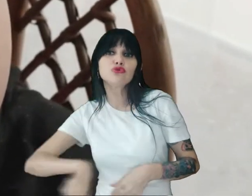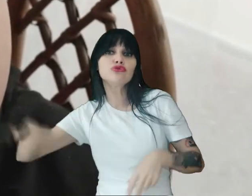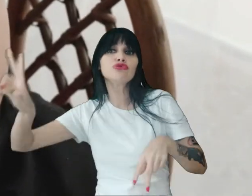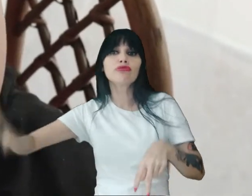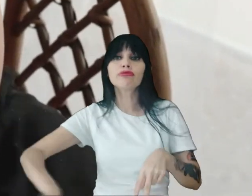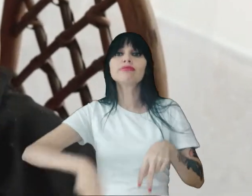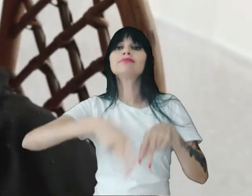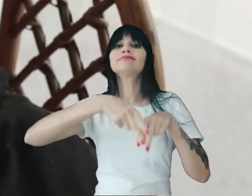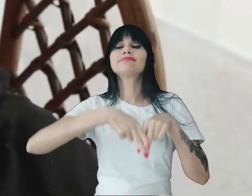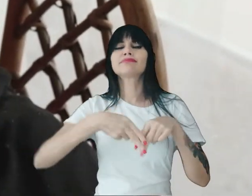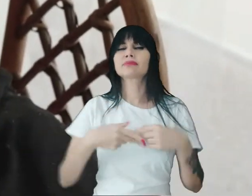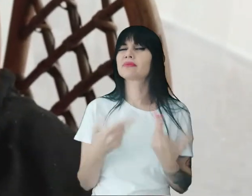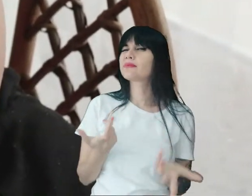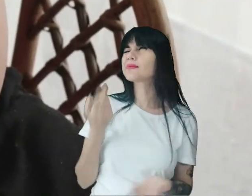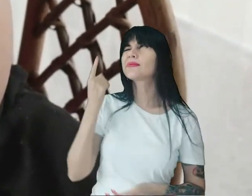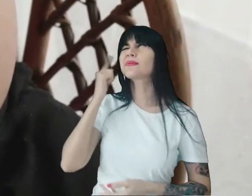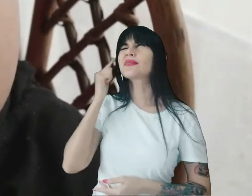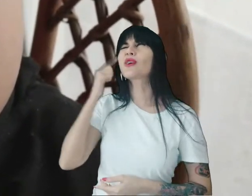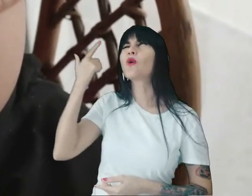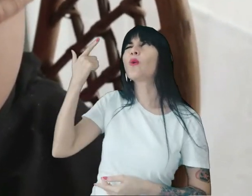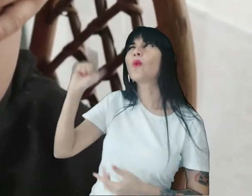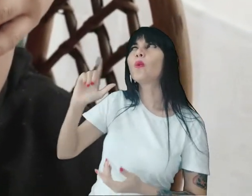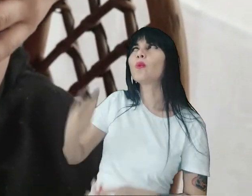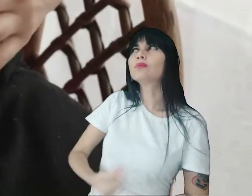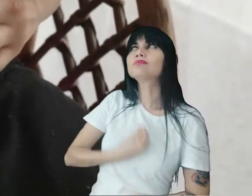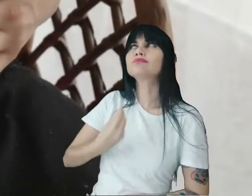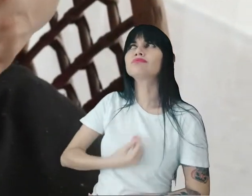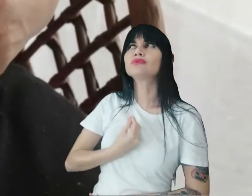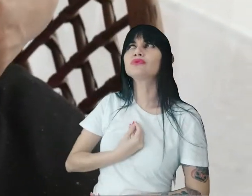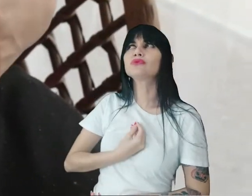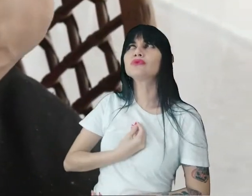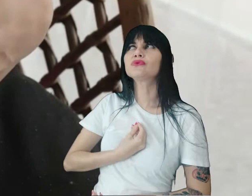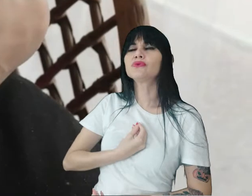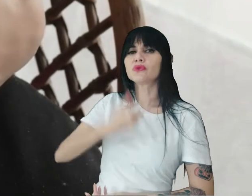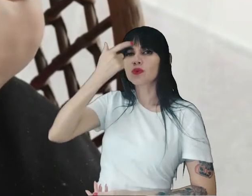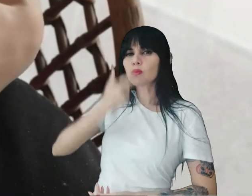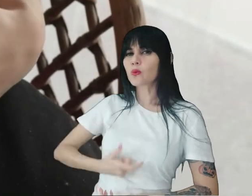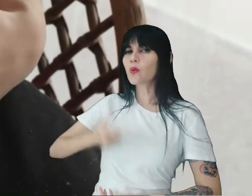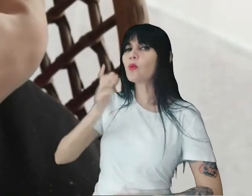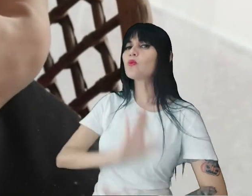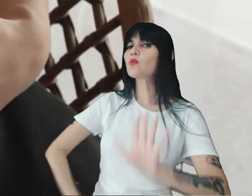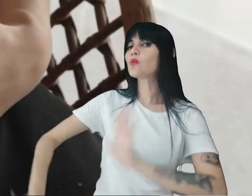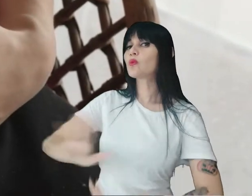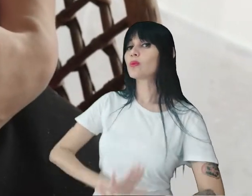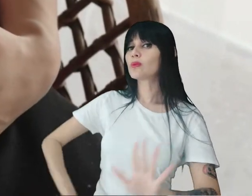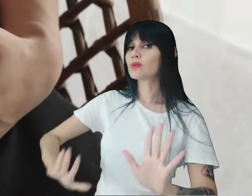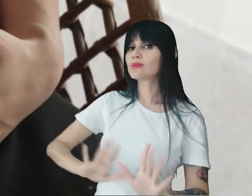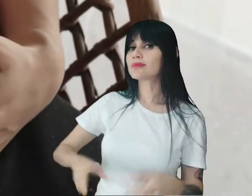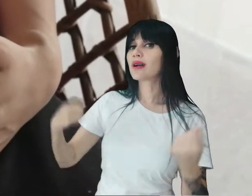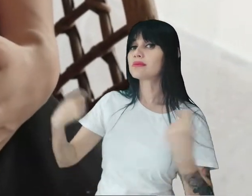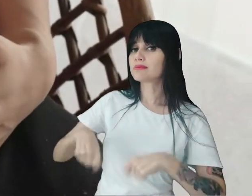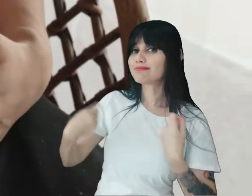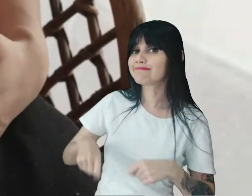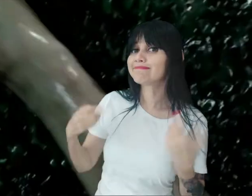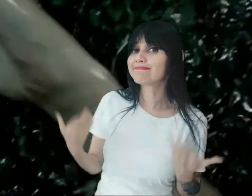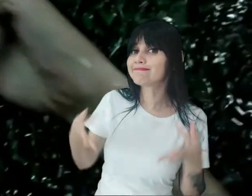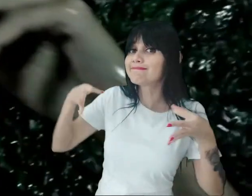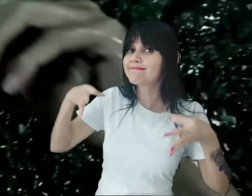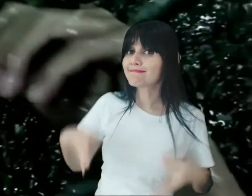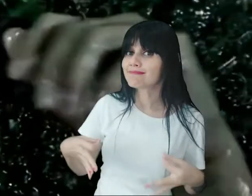que em outras vidas Cuidamos do nosso corpo com o zelo Que ele merece? Ou